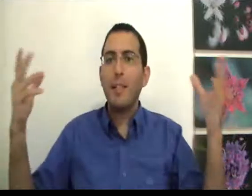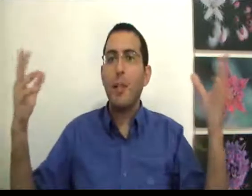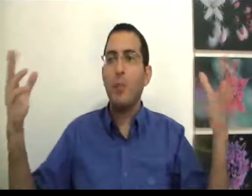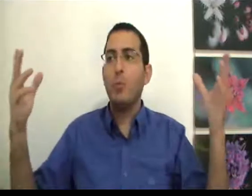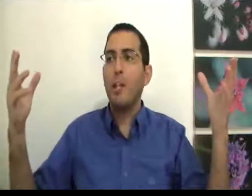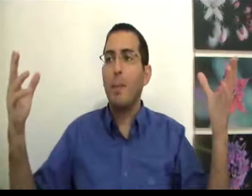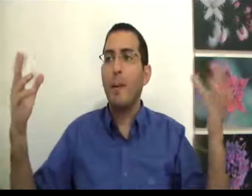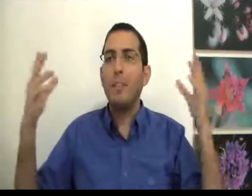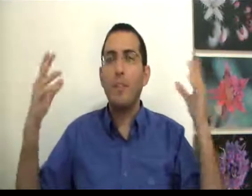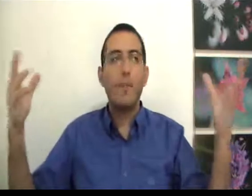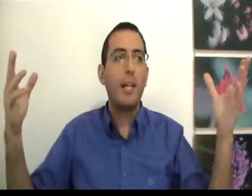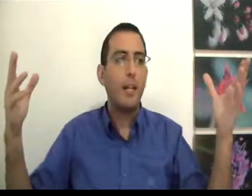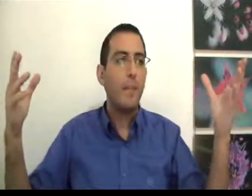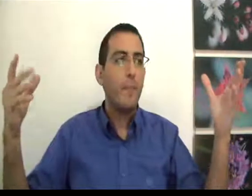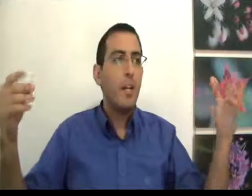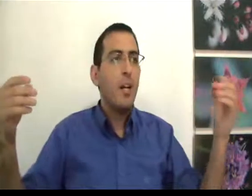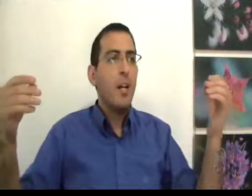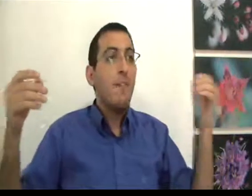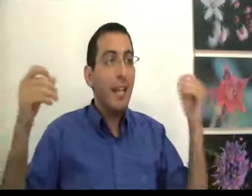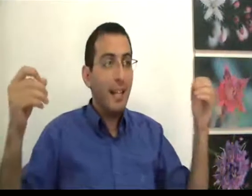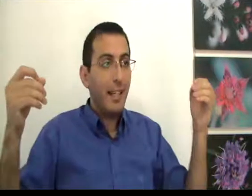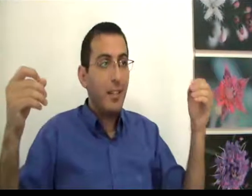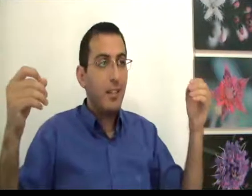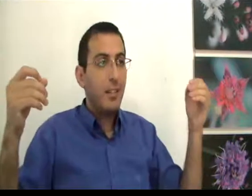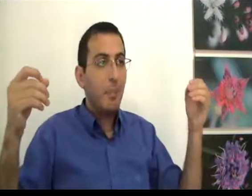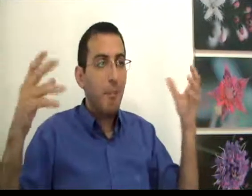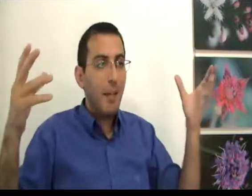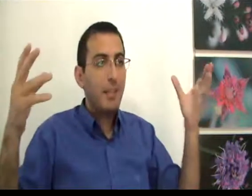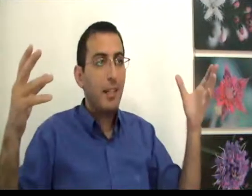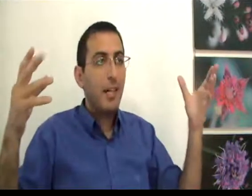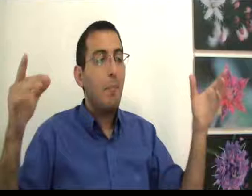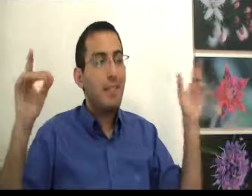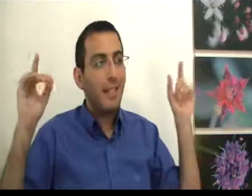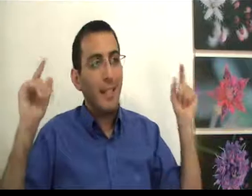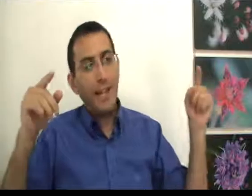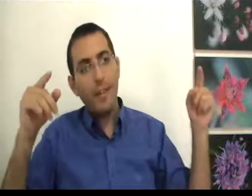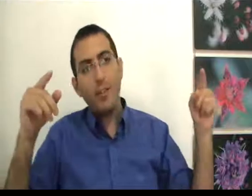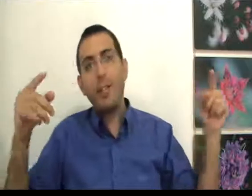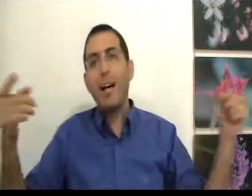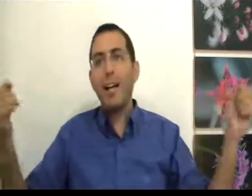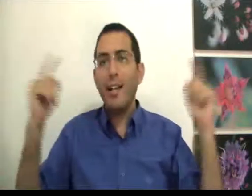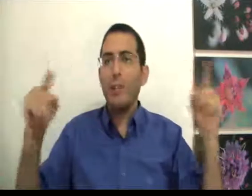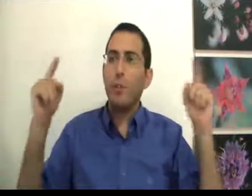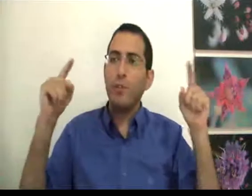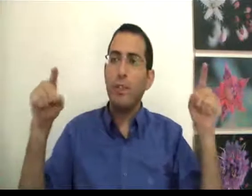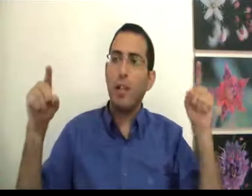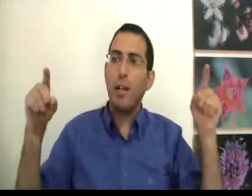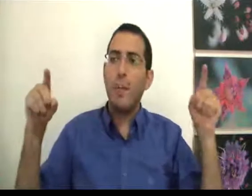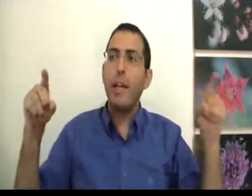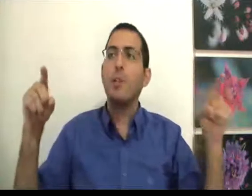אתה לא מאושר, מה זה שווה בכלל ולכן מה המסקנה? המסקנה שהדבר הכי חשוב שצריך להיות לך בחיים זה